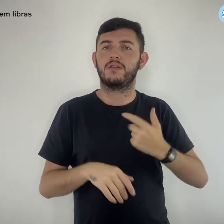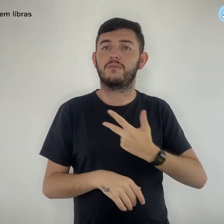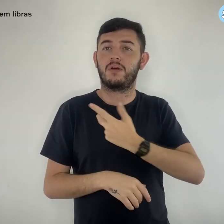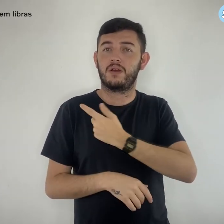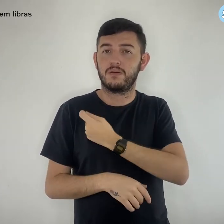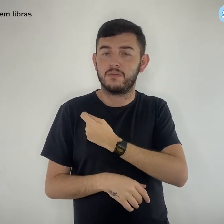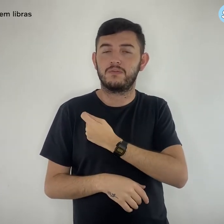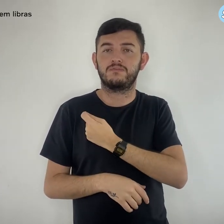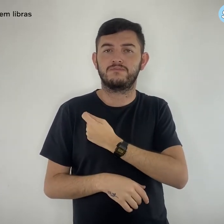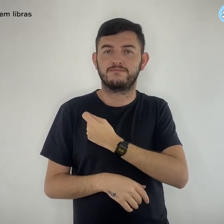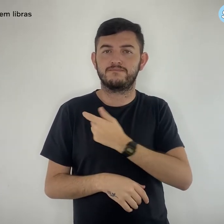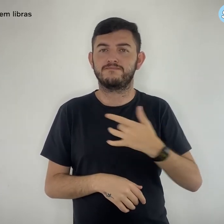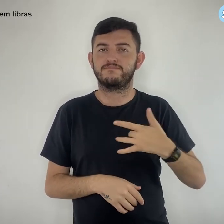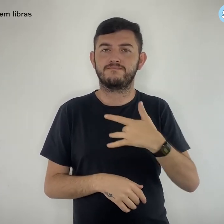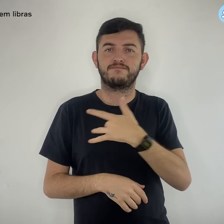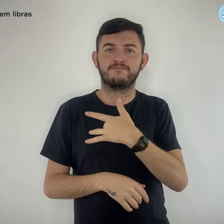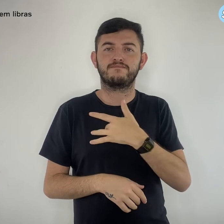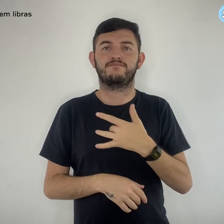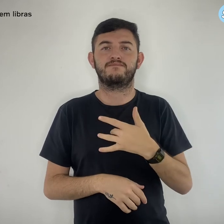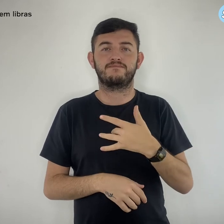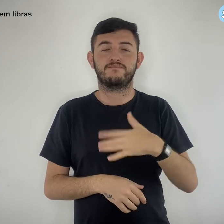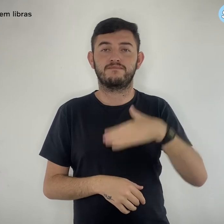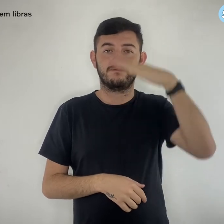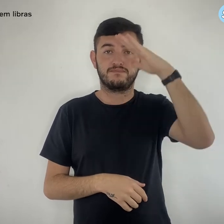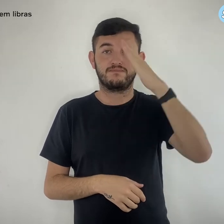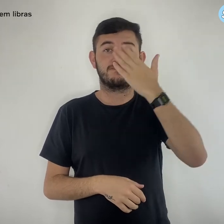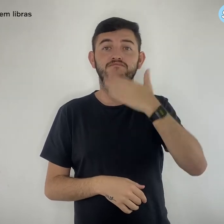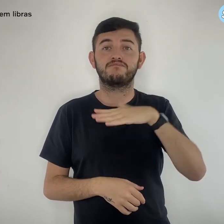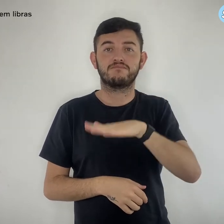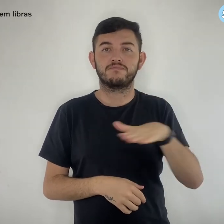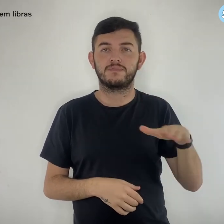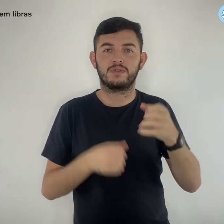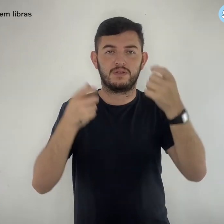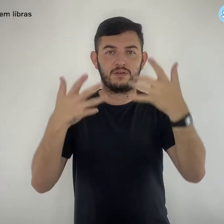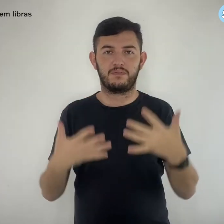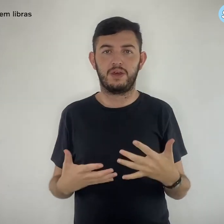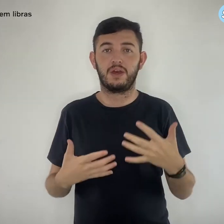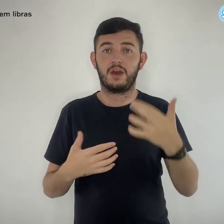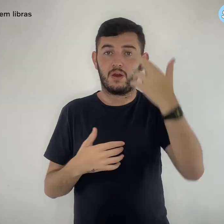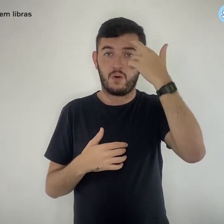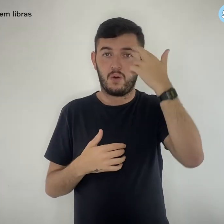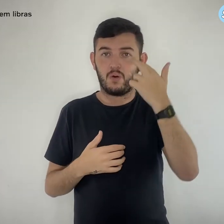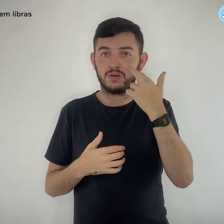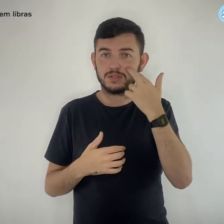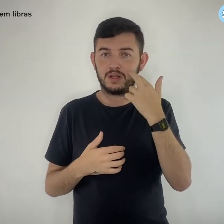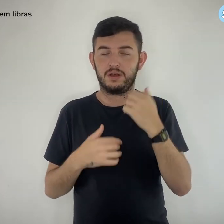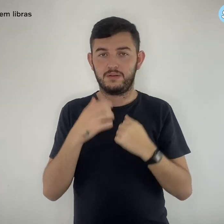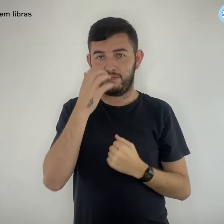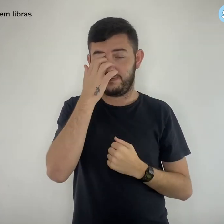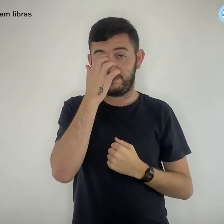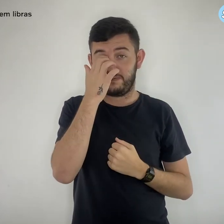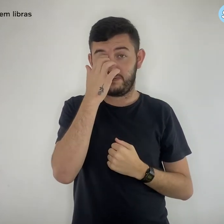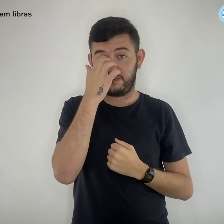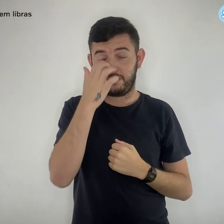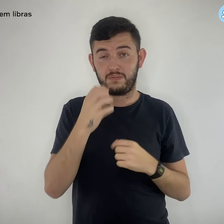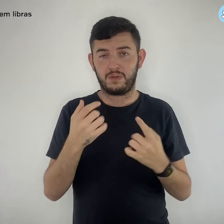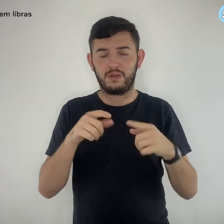e antecipar a imunização das crianças, salienta Rosilene. Compra já está sendo